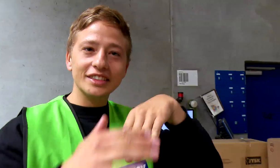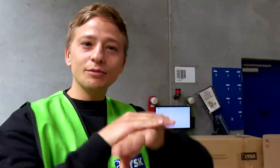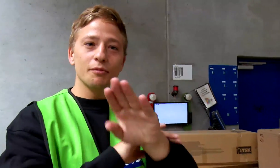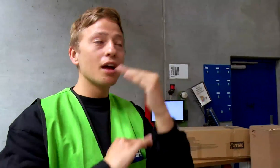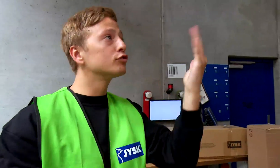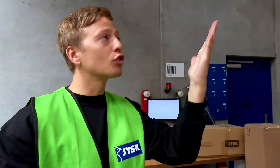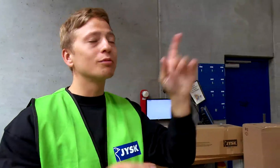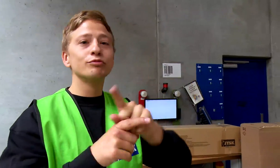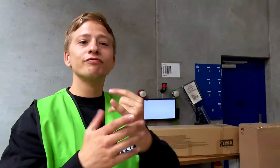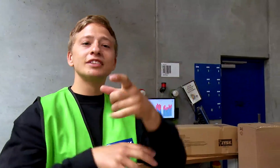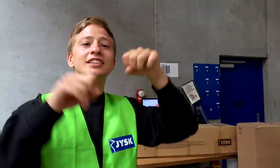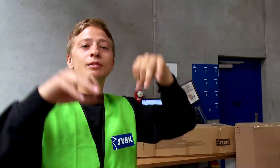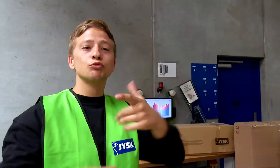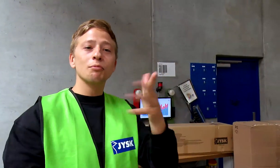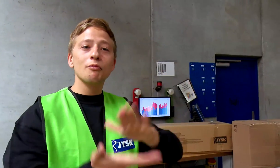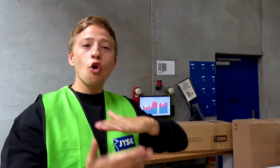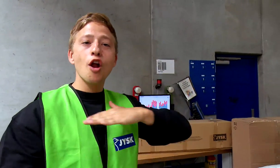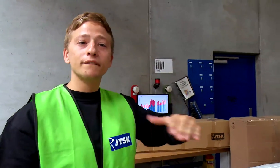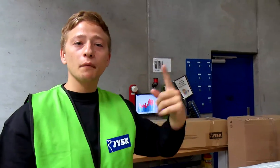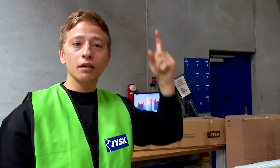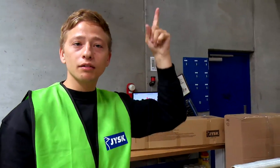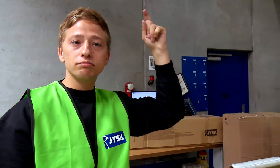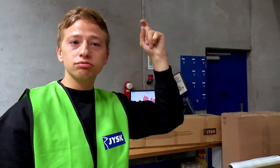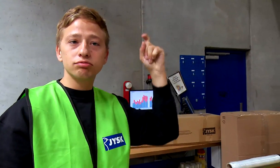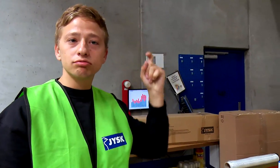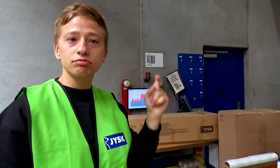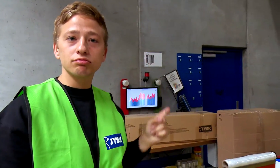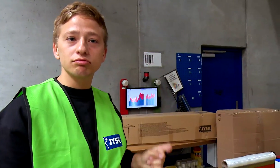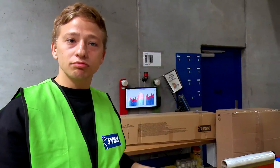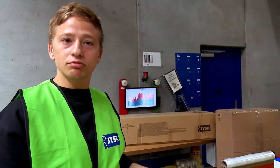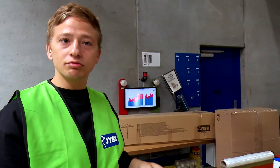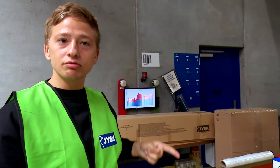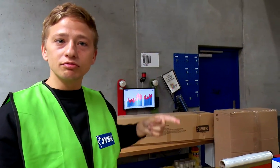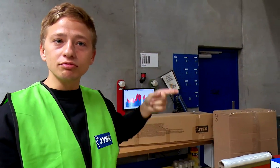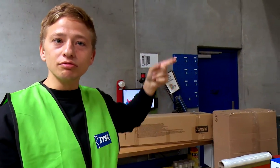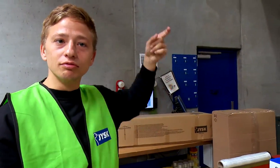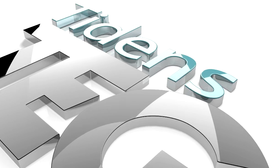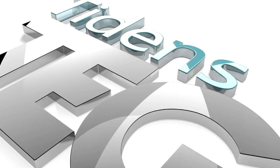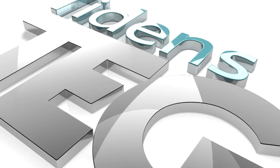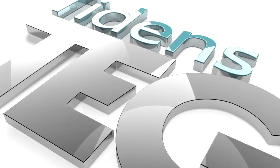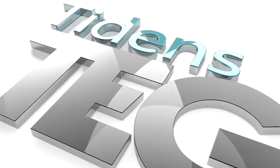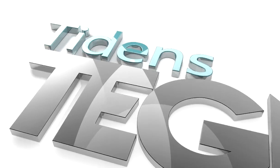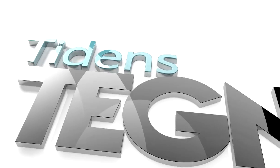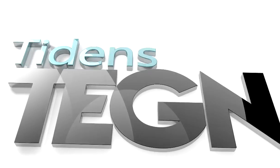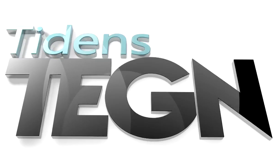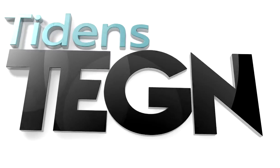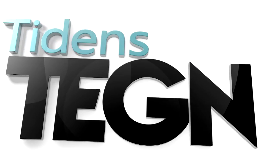Prøv lige at forestille, at hvis du havde sådan en derhjemme, så havde man tabt et eller andet på gulvet, så kunne man lige hejse op med den der. Takk